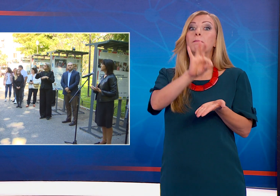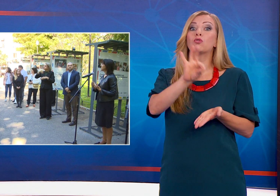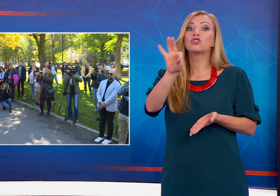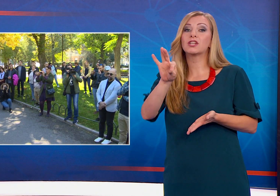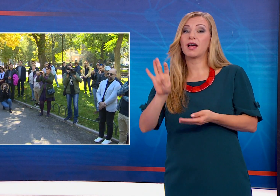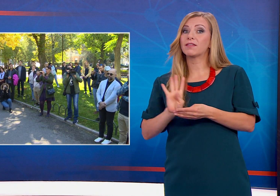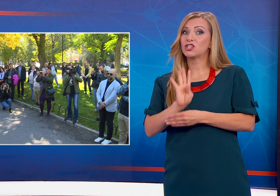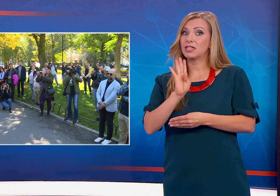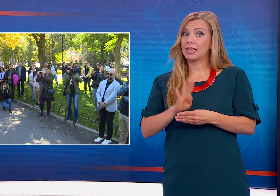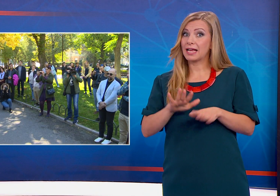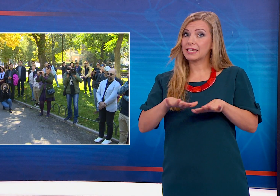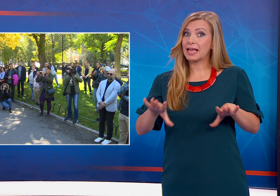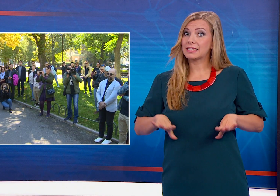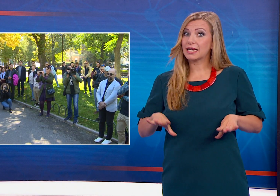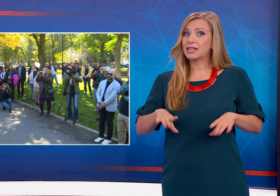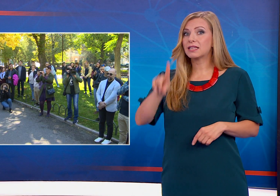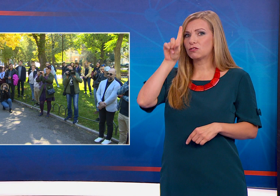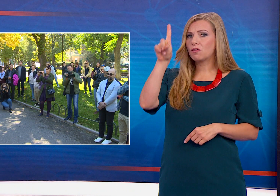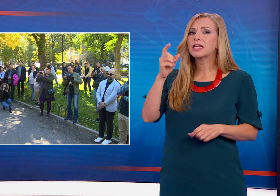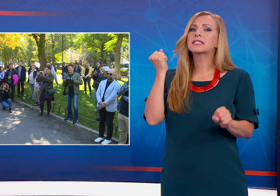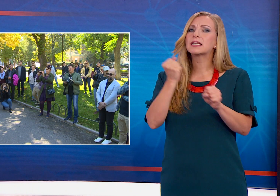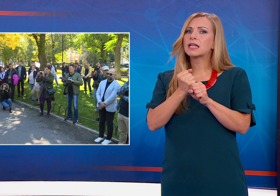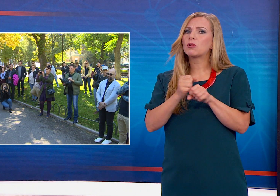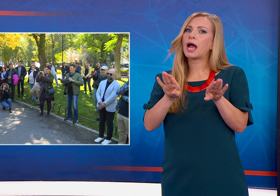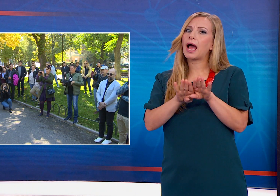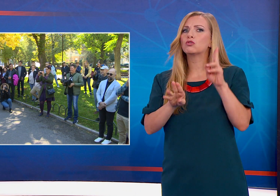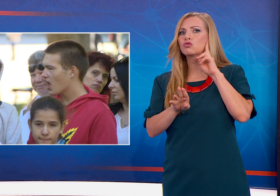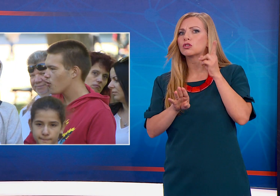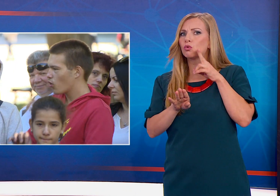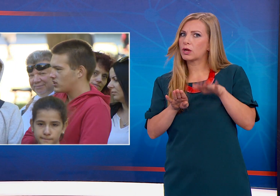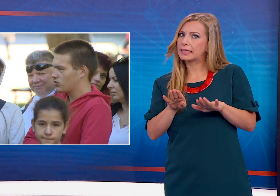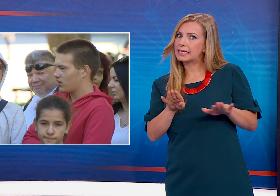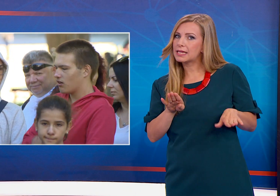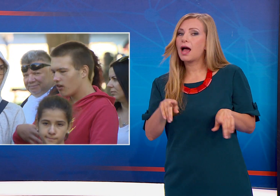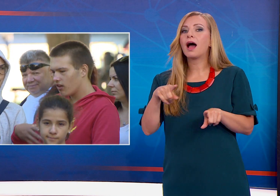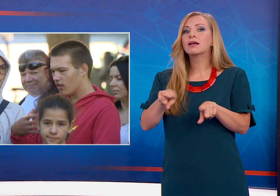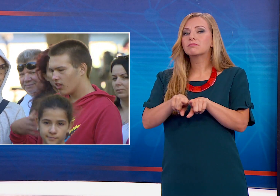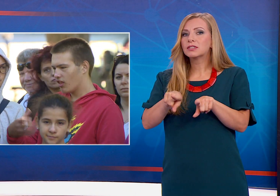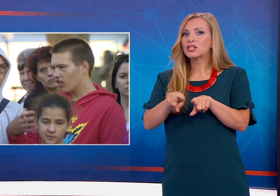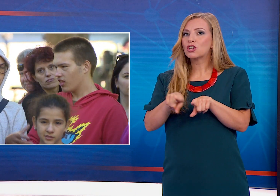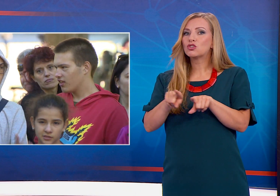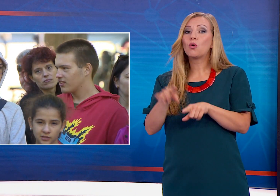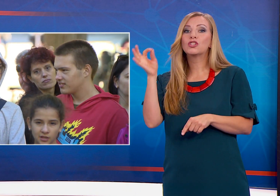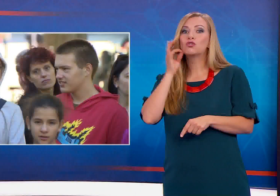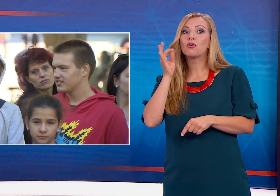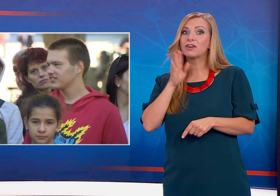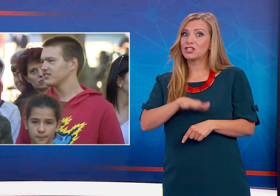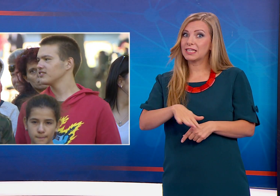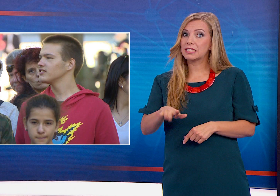детски градини в София. За да работят както с деца, които имат слухови проблеми, така и с останалите, за да може всички да